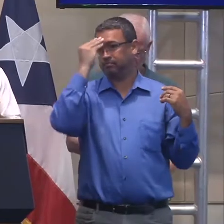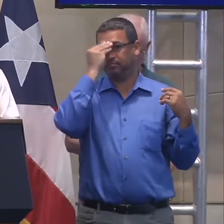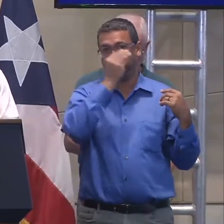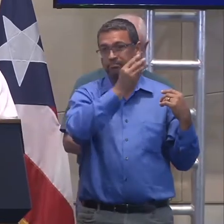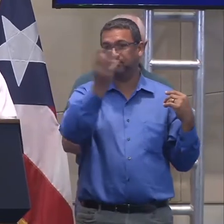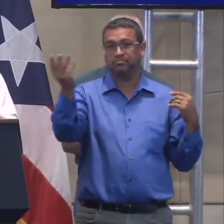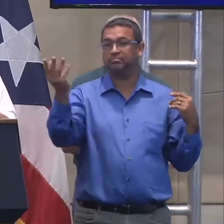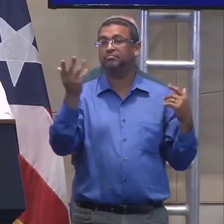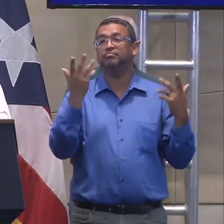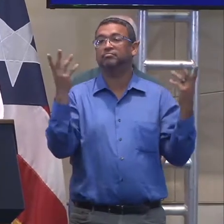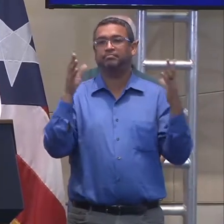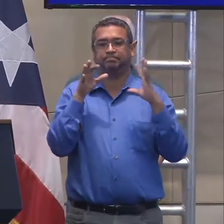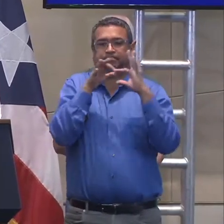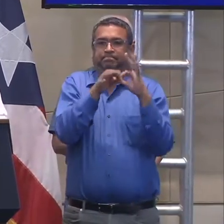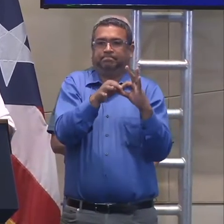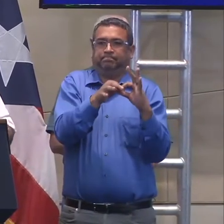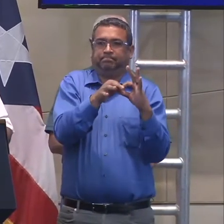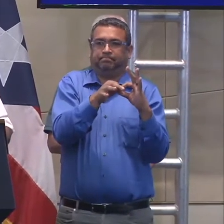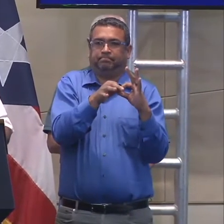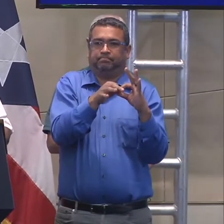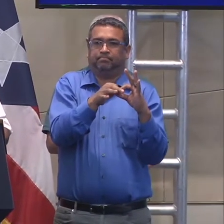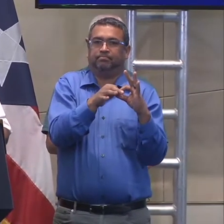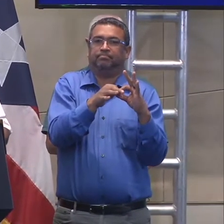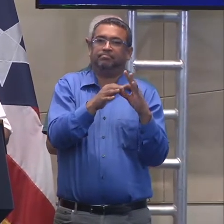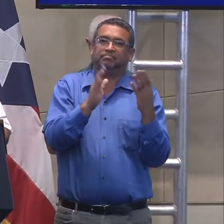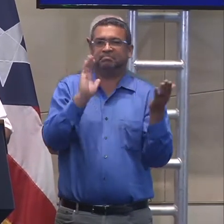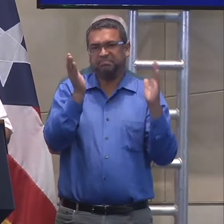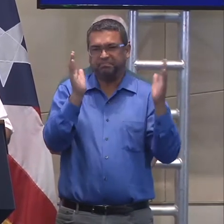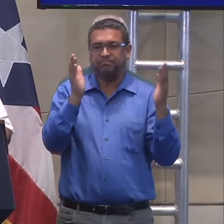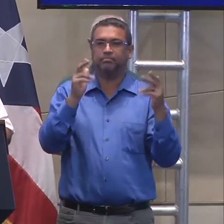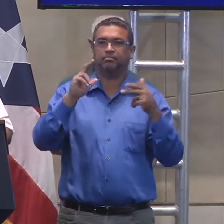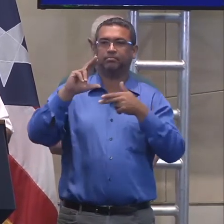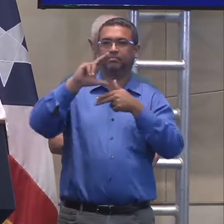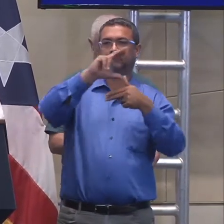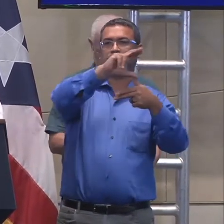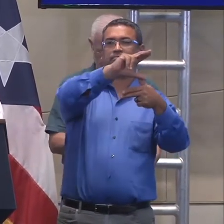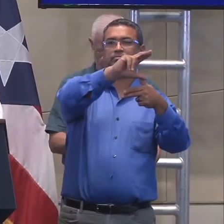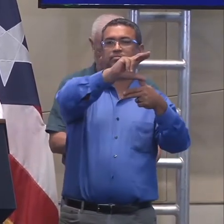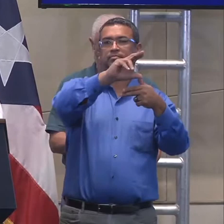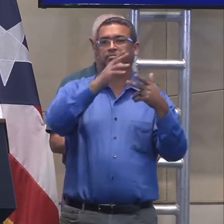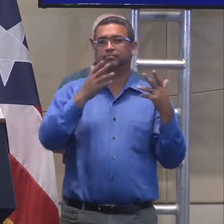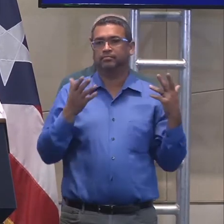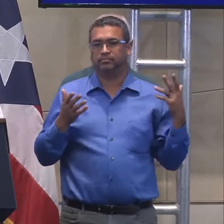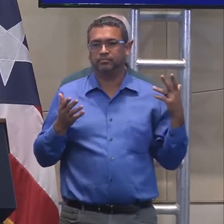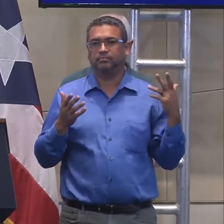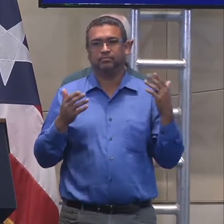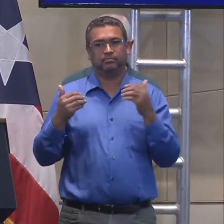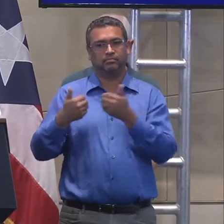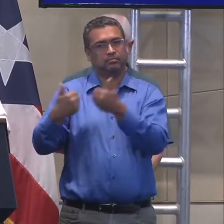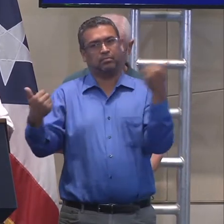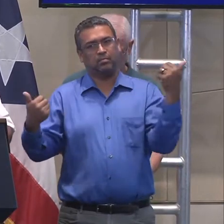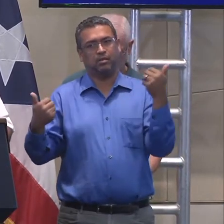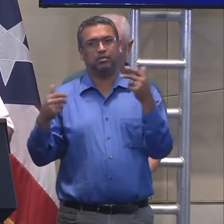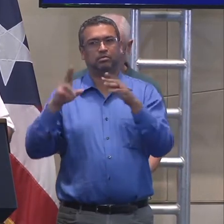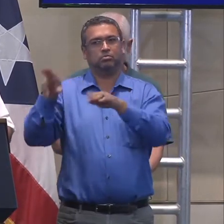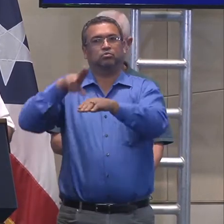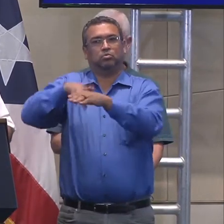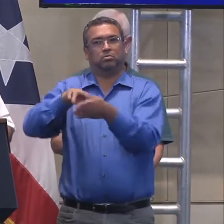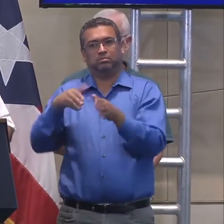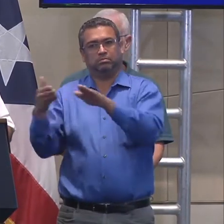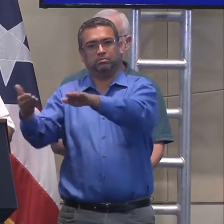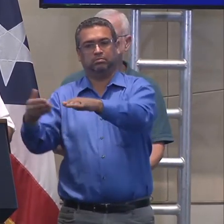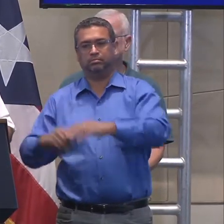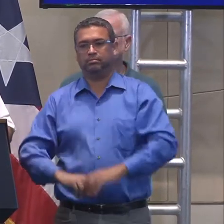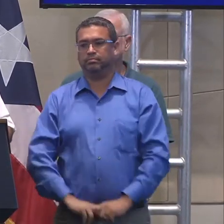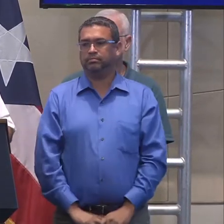eh, relacionado directamente o indirectamente con, eh, con la tormenta en términos de las muertes del hospital?